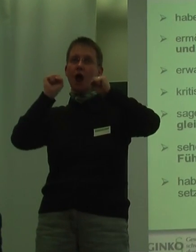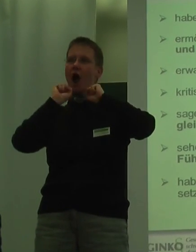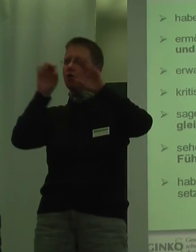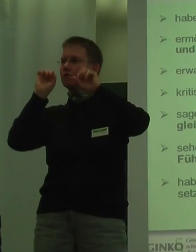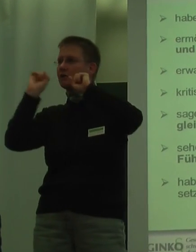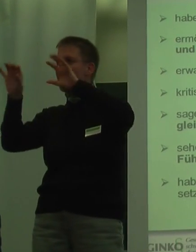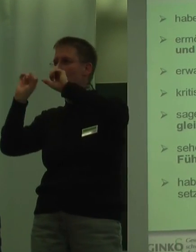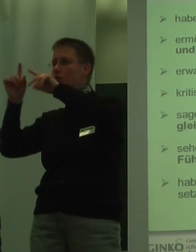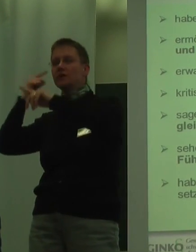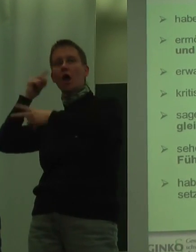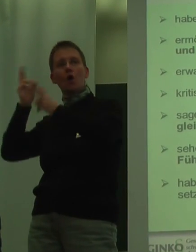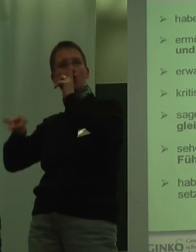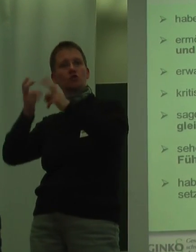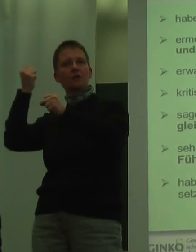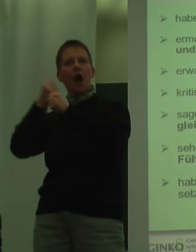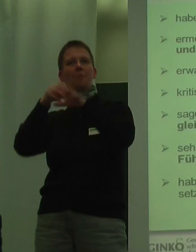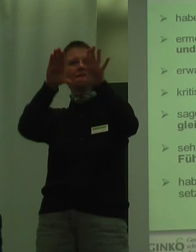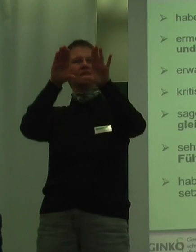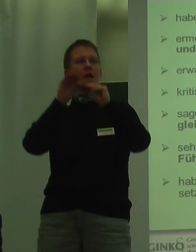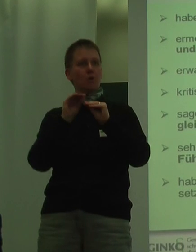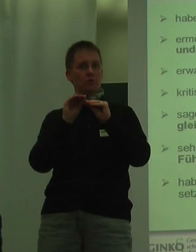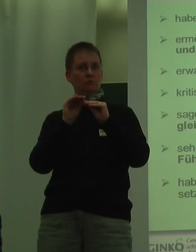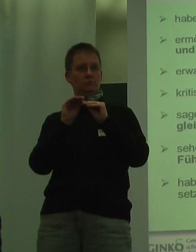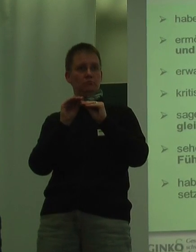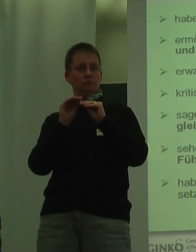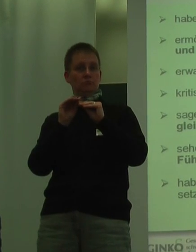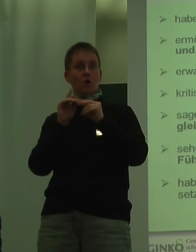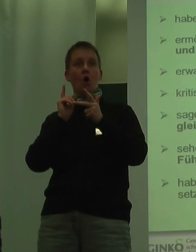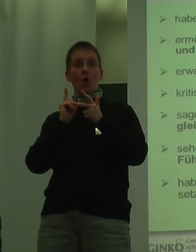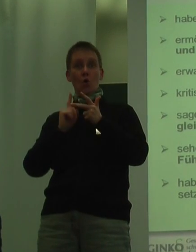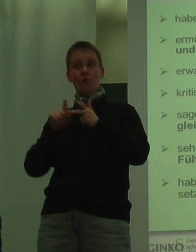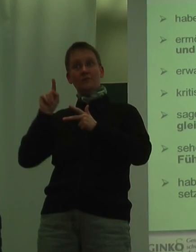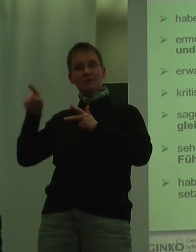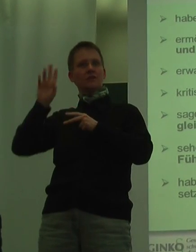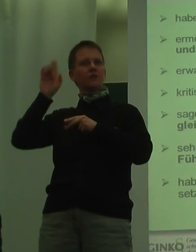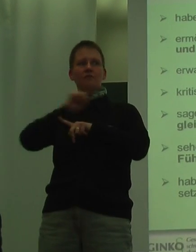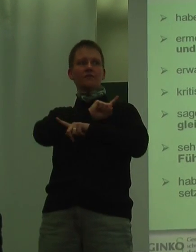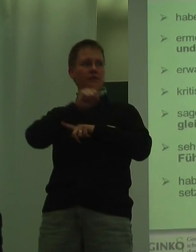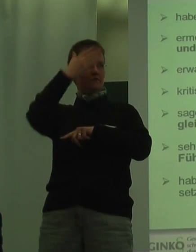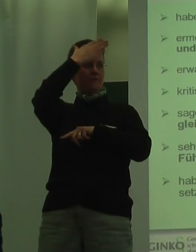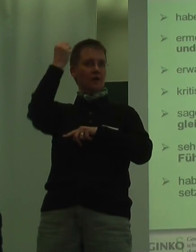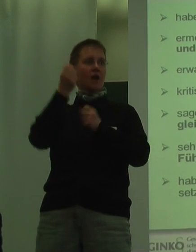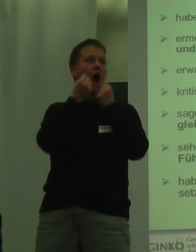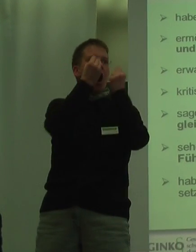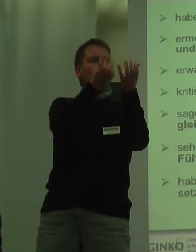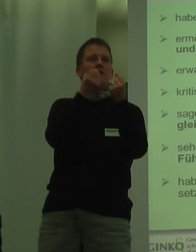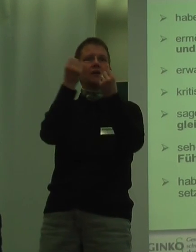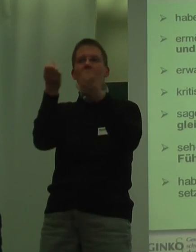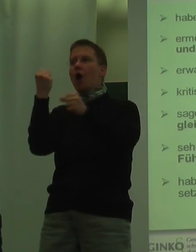gehördgeschädigten Arbeitnehmer, aber, und das darf eben nicht vergessen werden, auch zur Aufklärung der Arbeitgeber, die muss